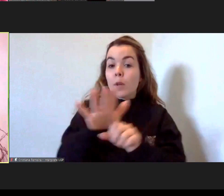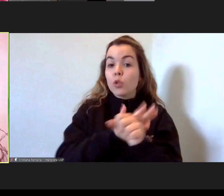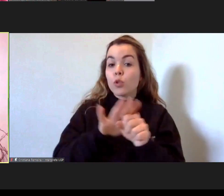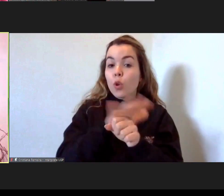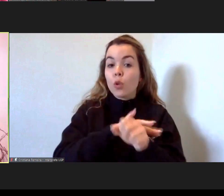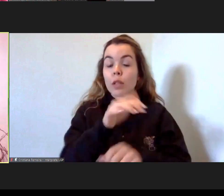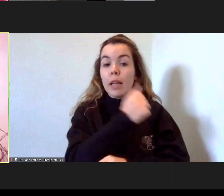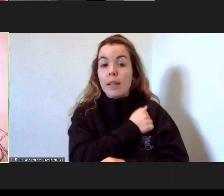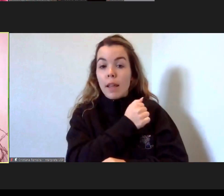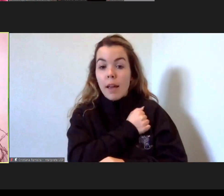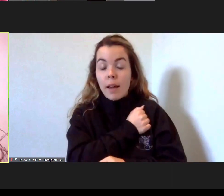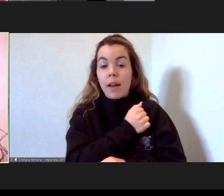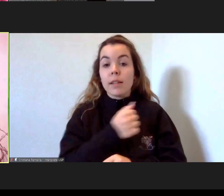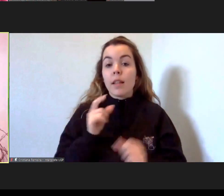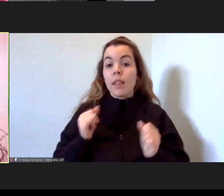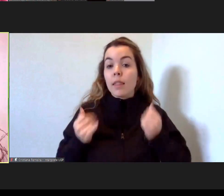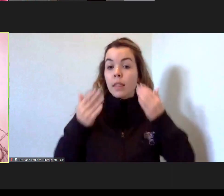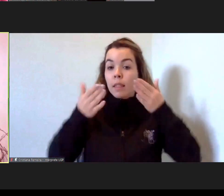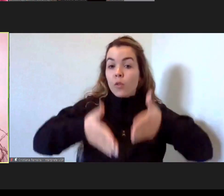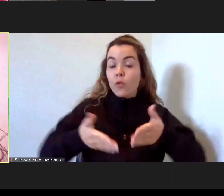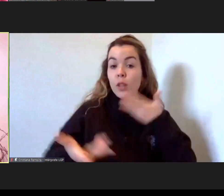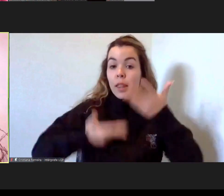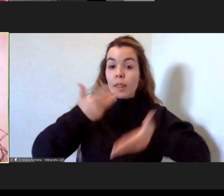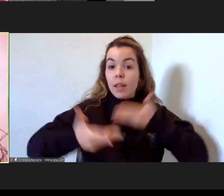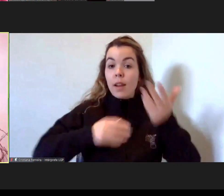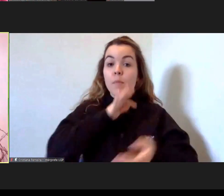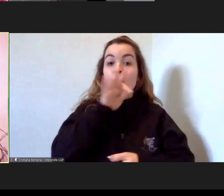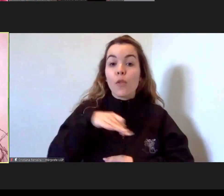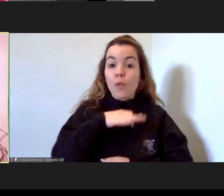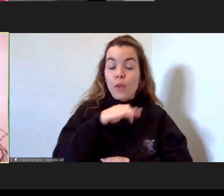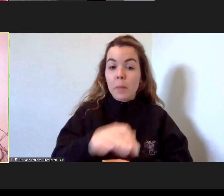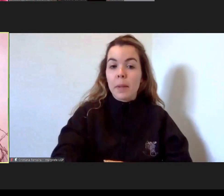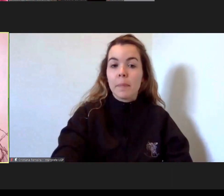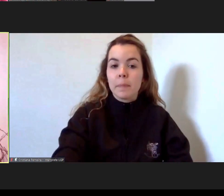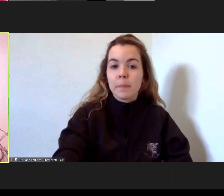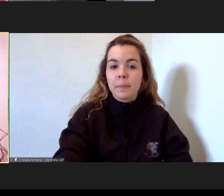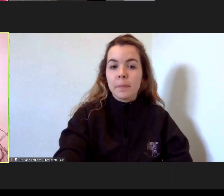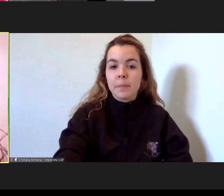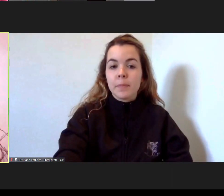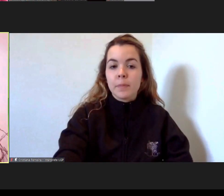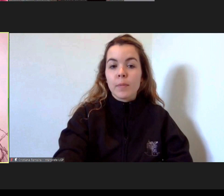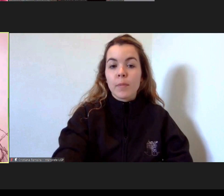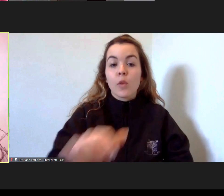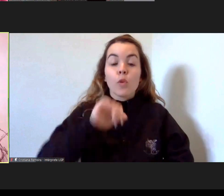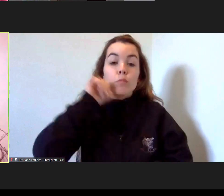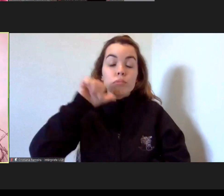domiciliário e intervindo na sua dinâmica familiar que muitas vezes